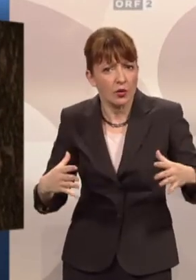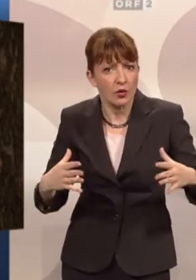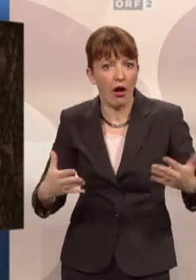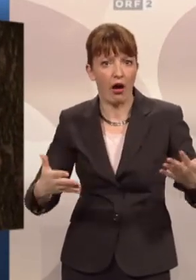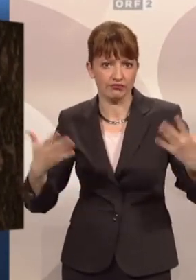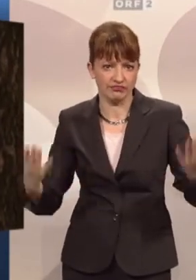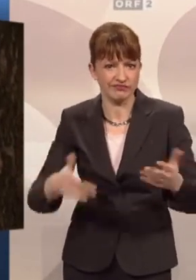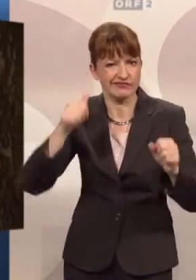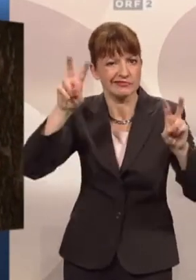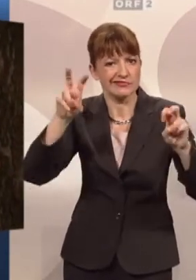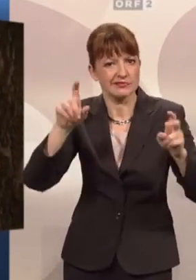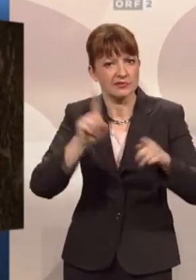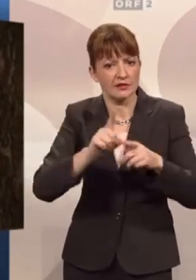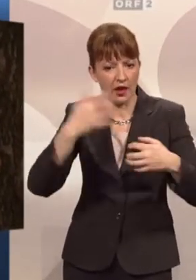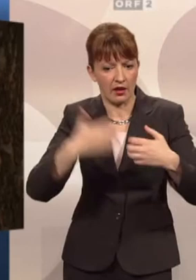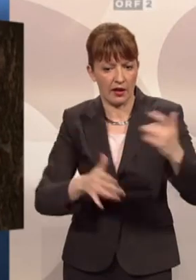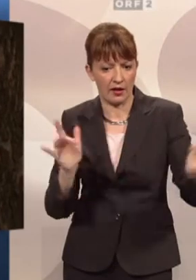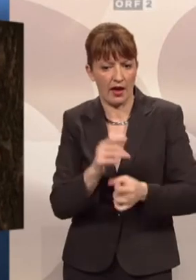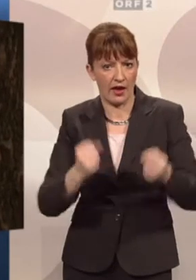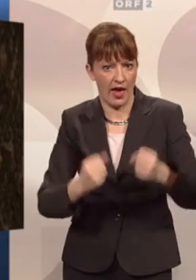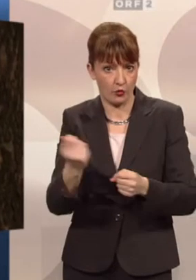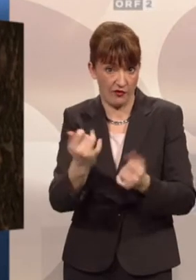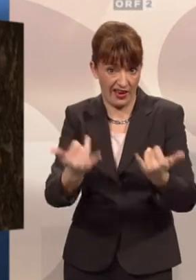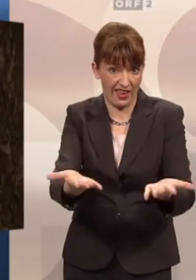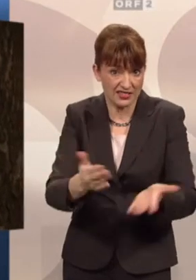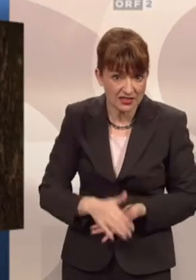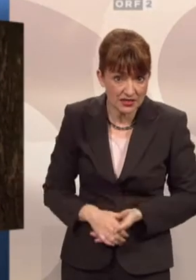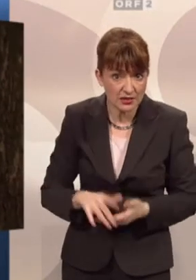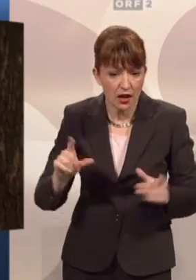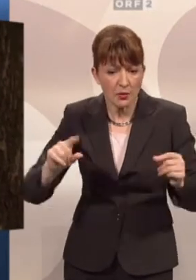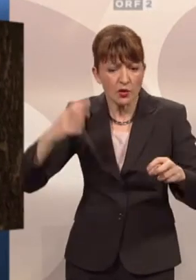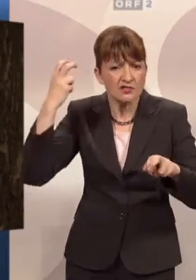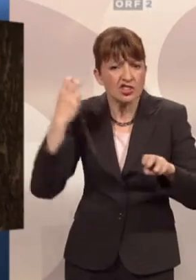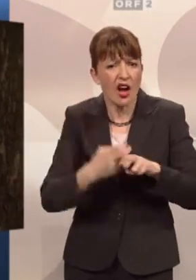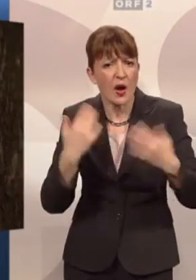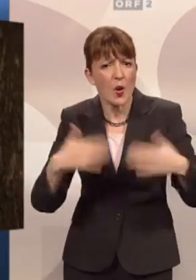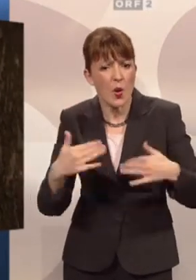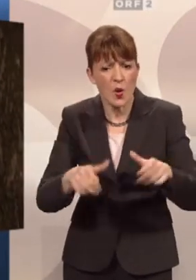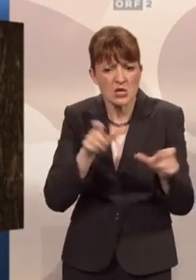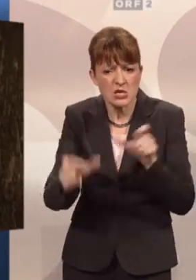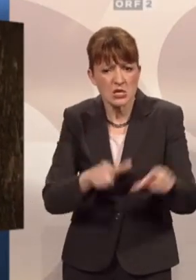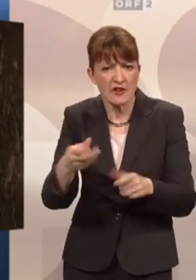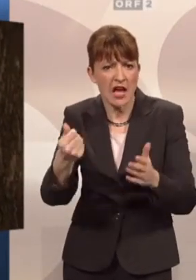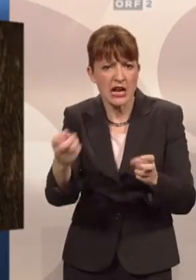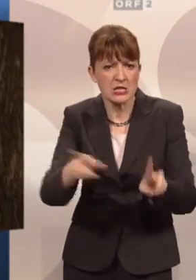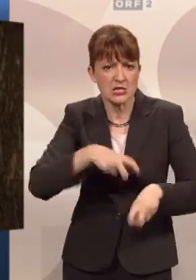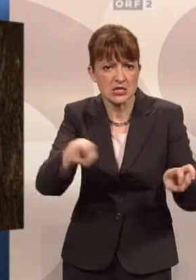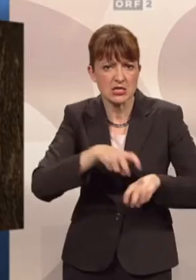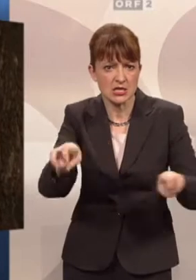und den sogenannten Krieg gegen die Autofahrer, was geführt wird, wird da rigoros alles versucht, um zu Geld zu kommen. Und nicht einmal bei